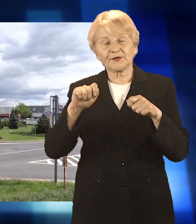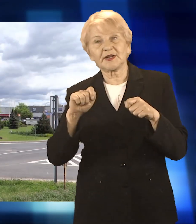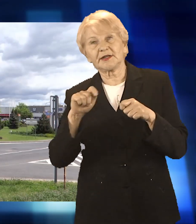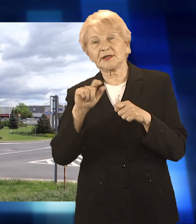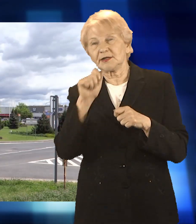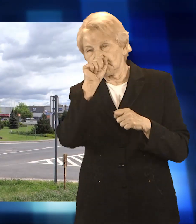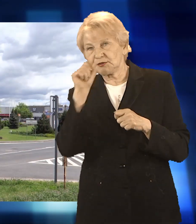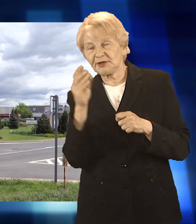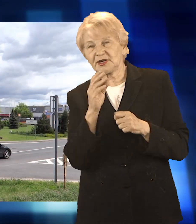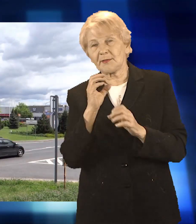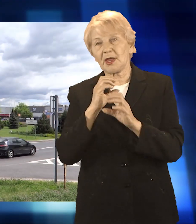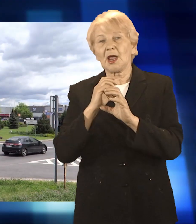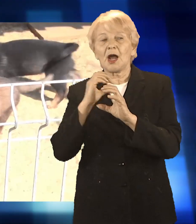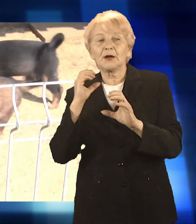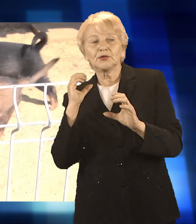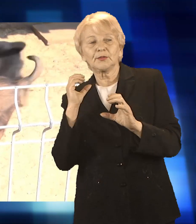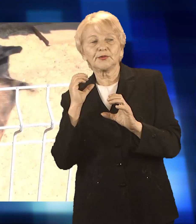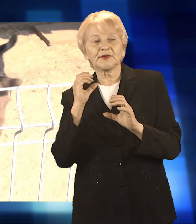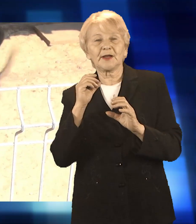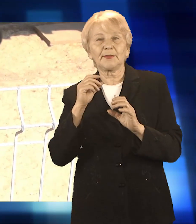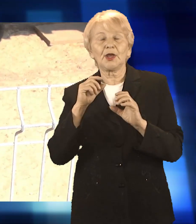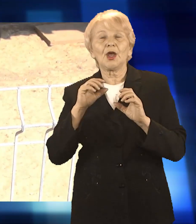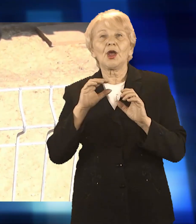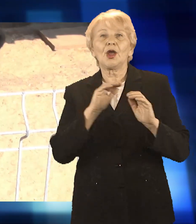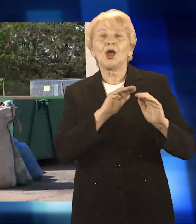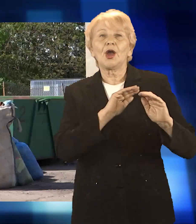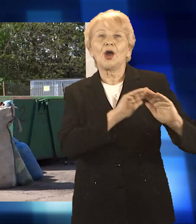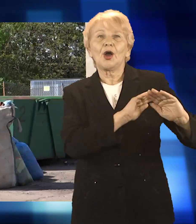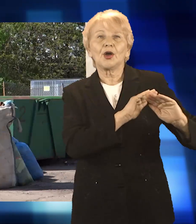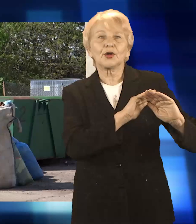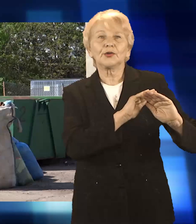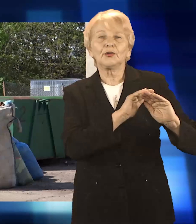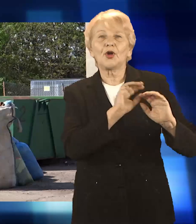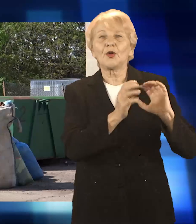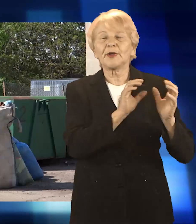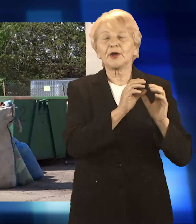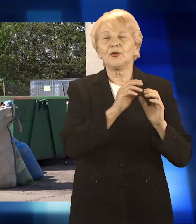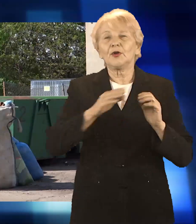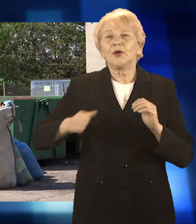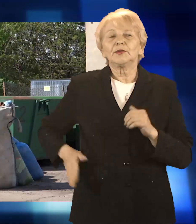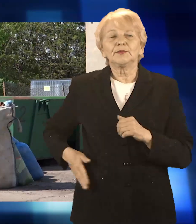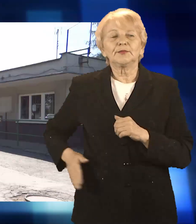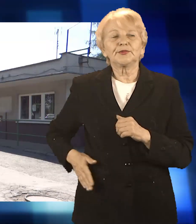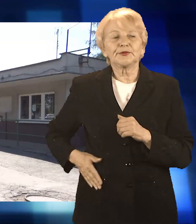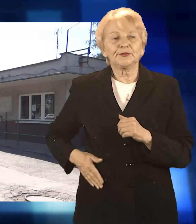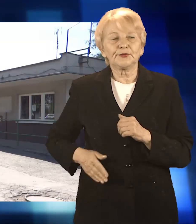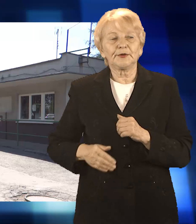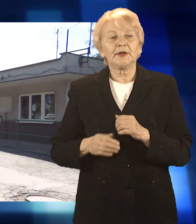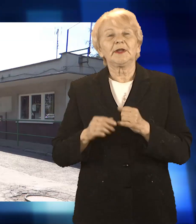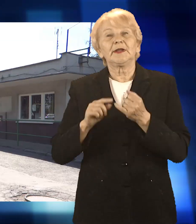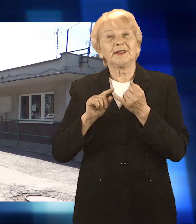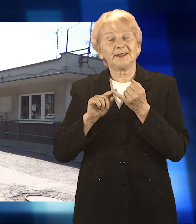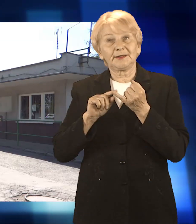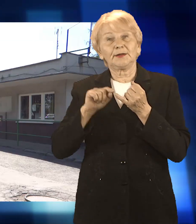Na co dzień dbają o miejską zieleń, zajmują się bezdomnymi zwierzętami, czy prowadzą punkt selektywnej zbiórki odpadów. Mowa oczywiście